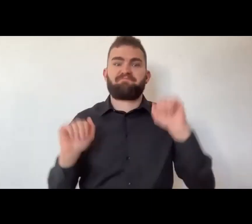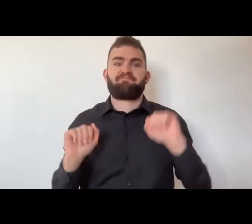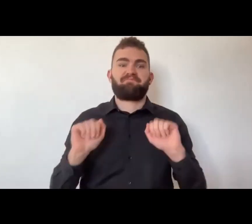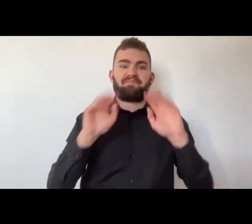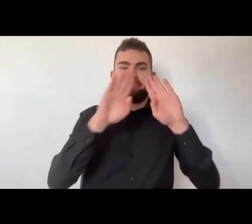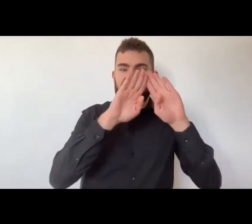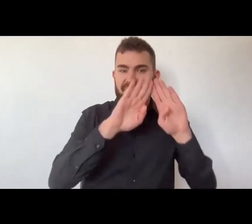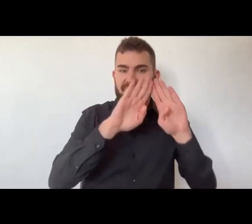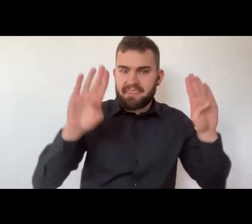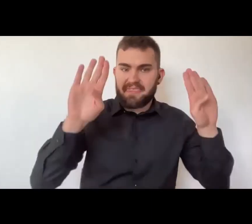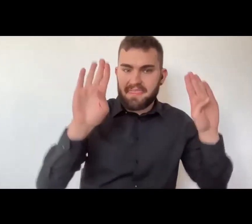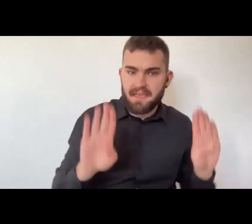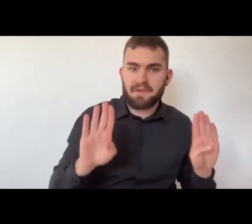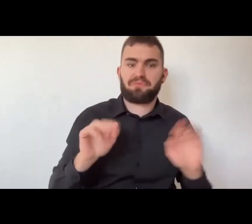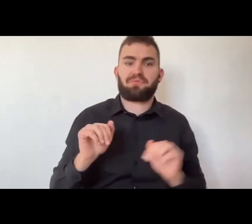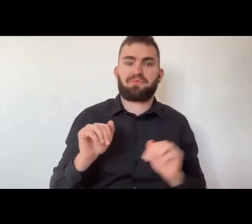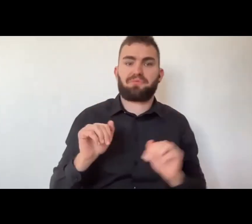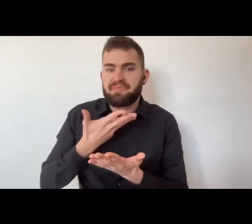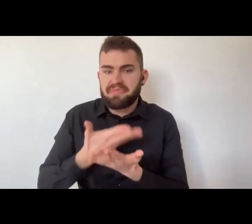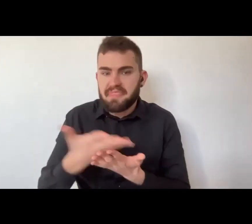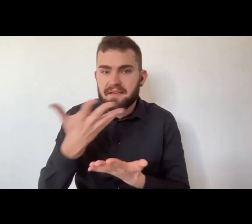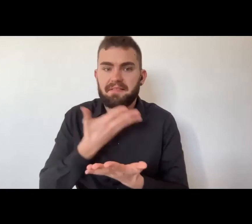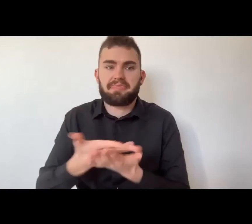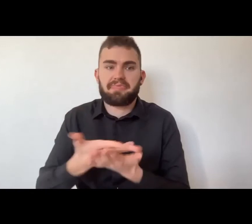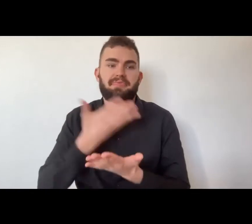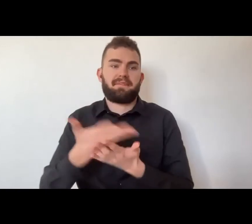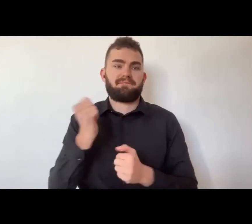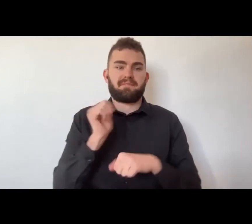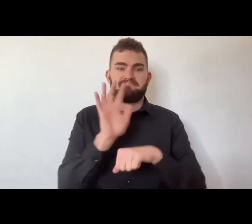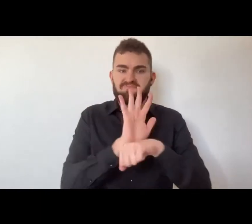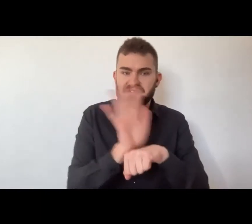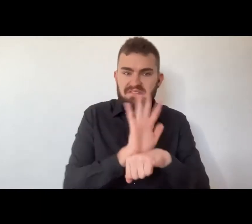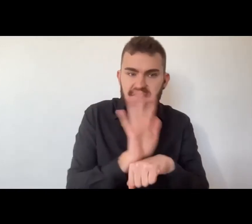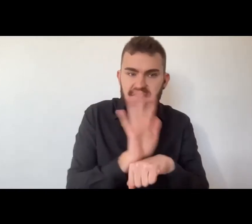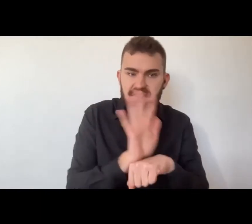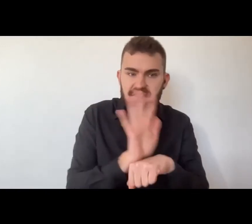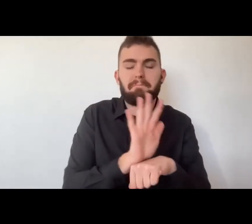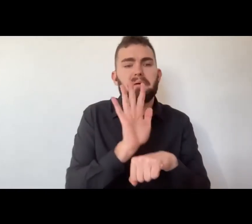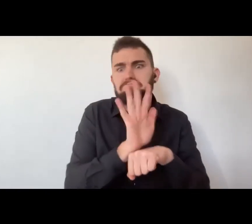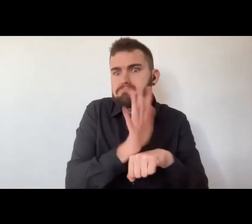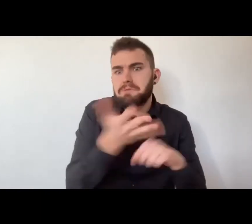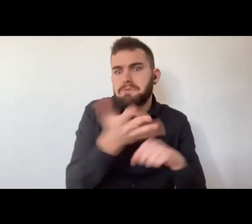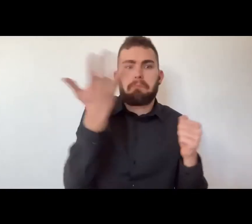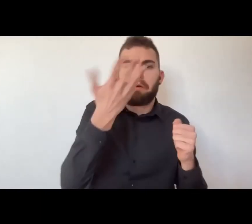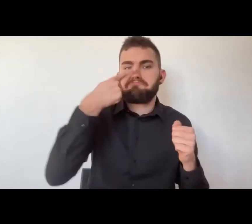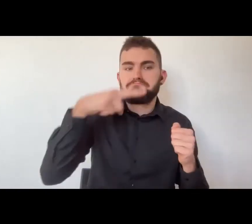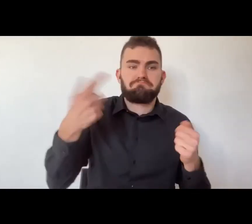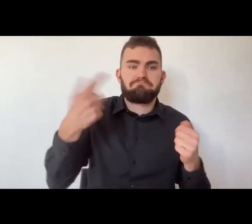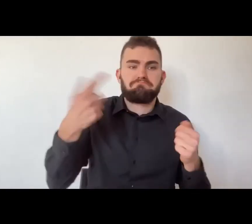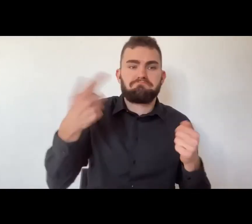Abbiamo il mimo, il teatro, i racconti, il cinema.